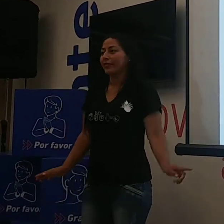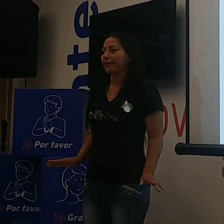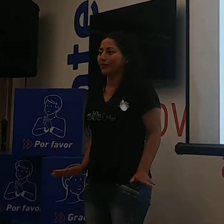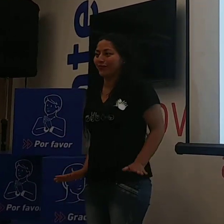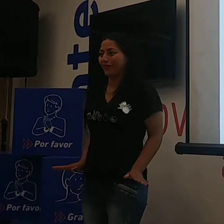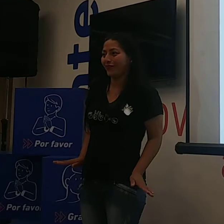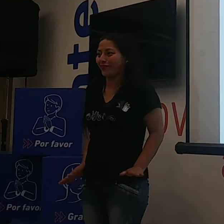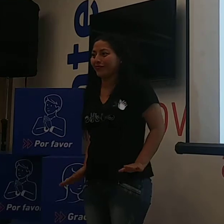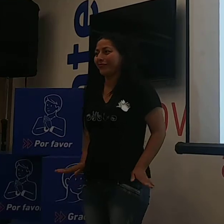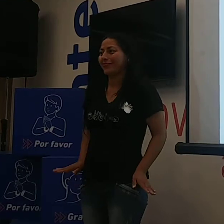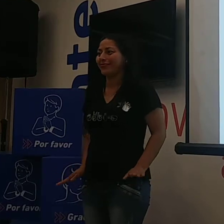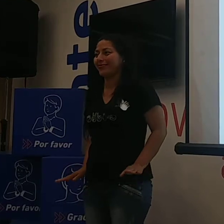pocas